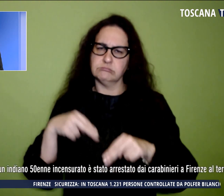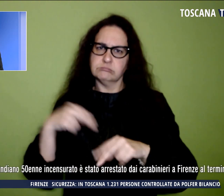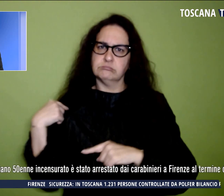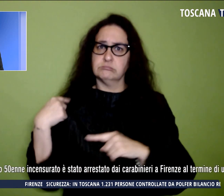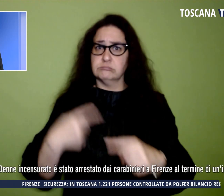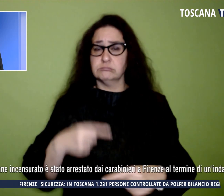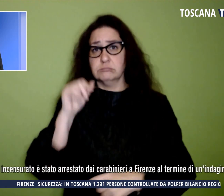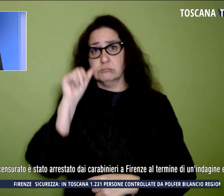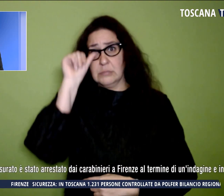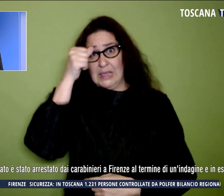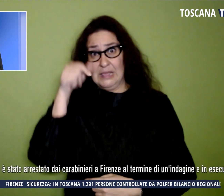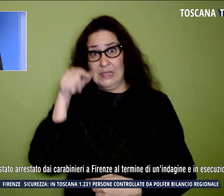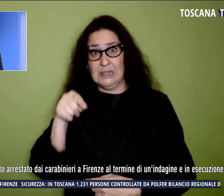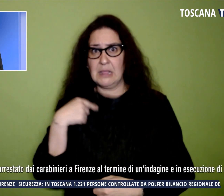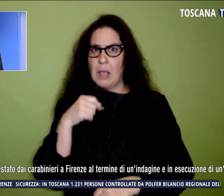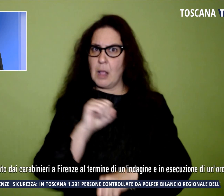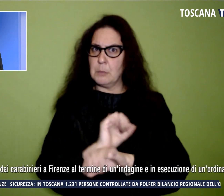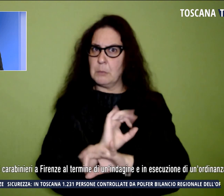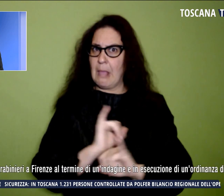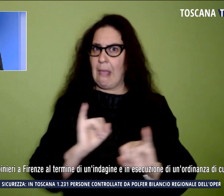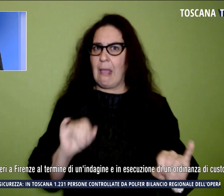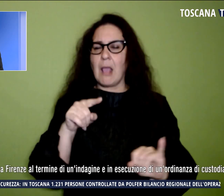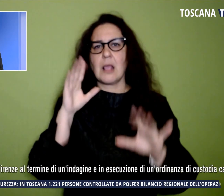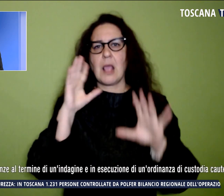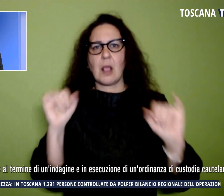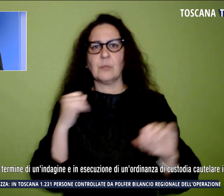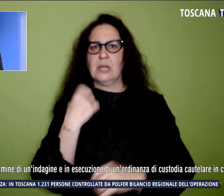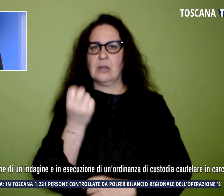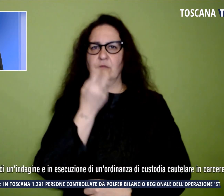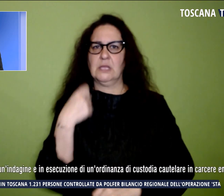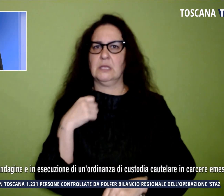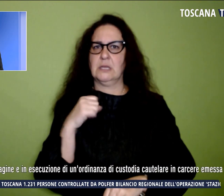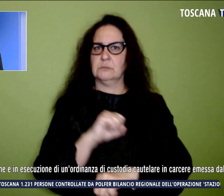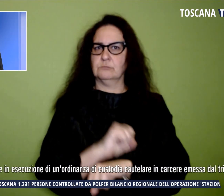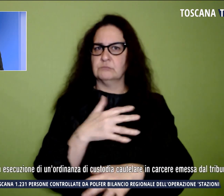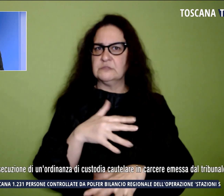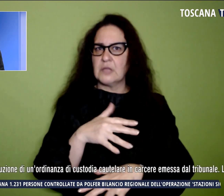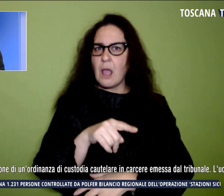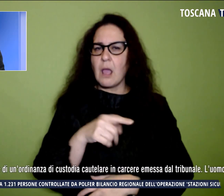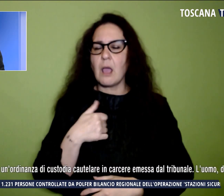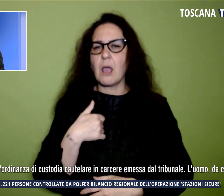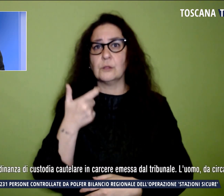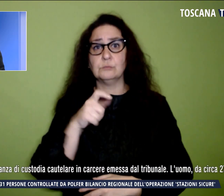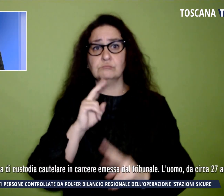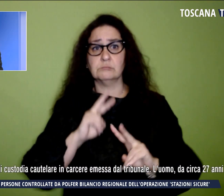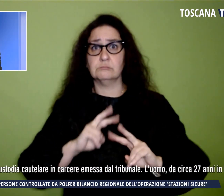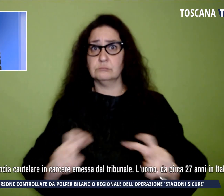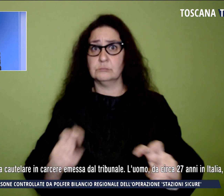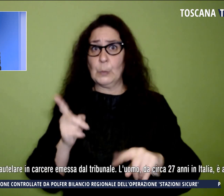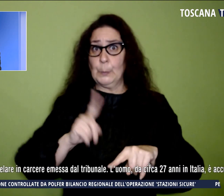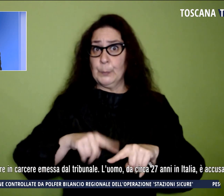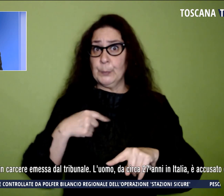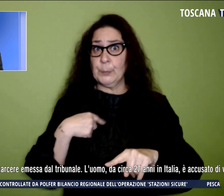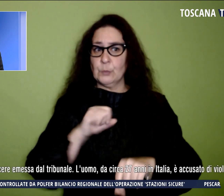arrestato dai carabinieri a Firenze al termine di un'indagine e in esecuzione di un'ordinanza di custodia